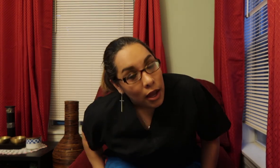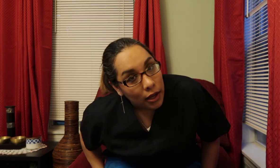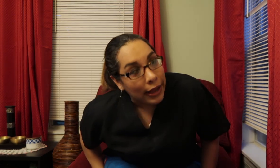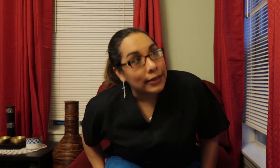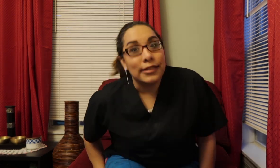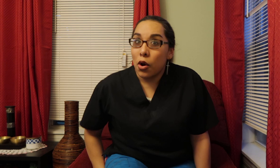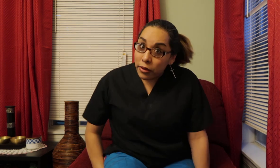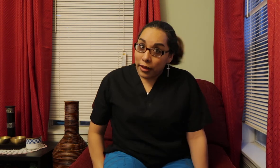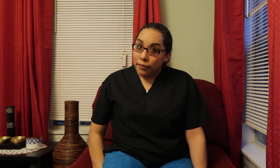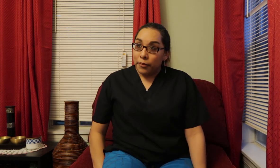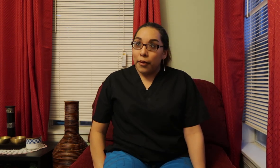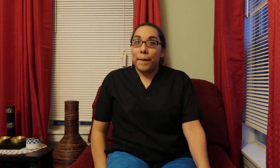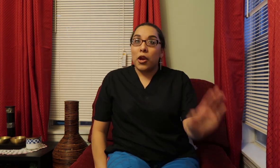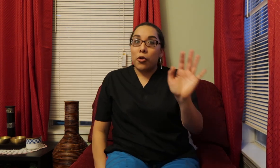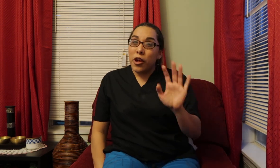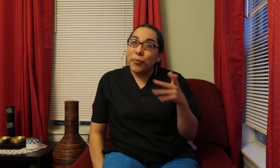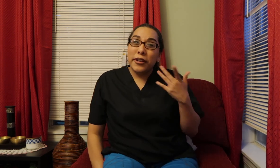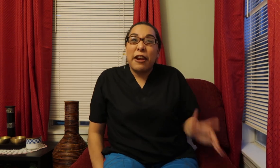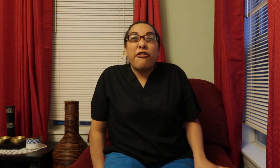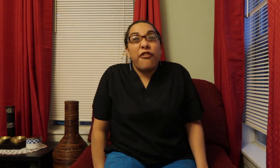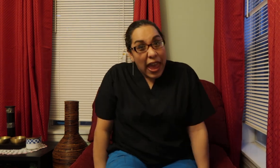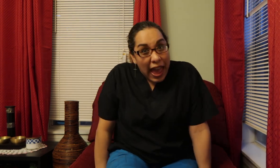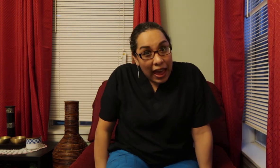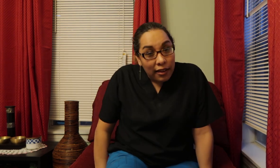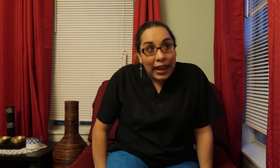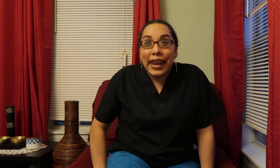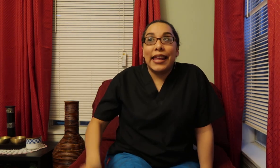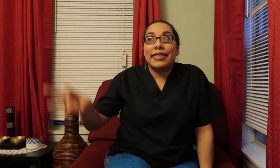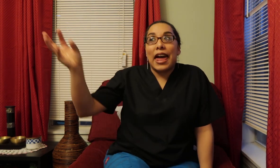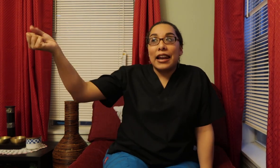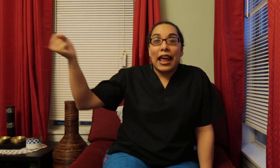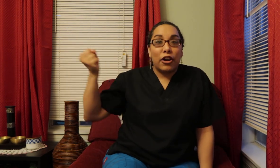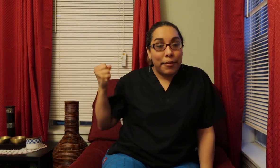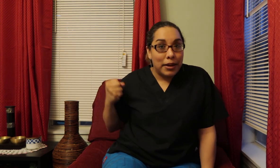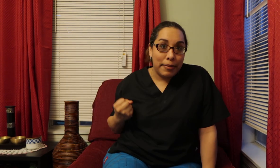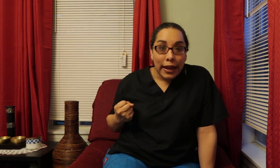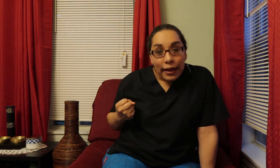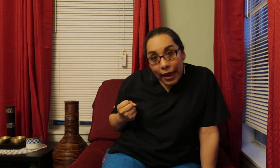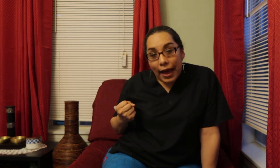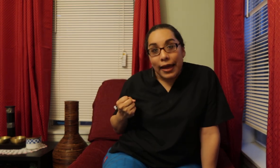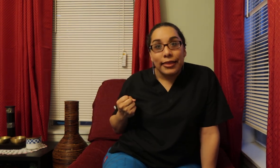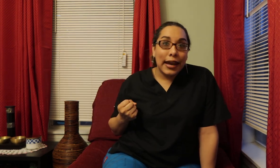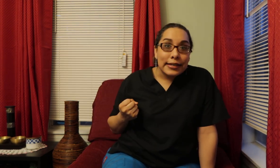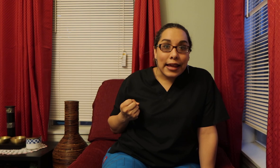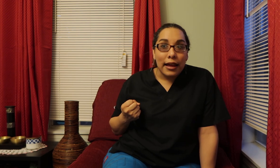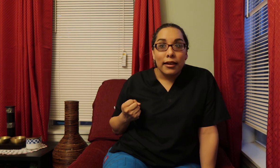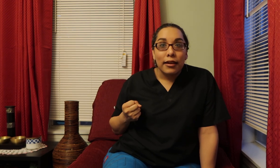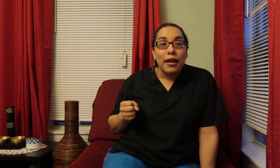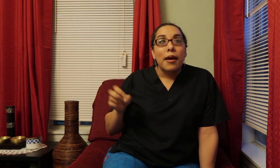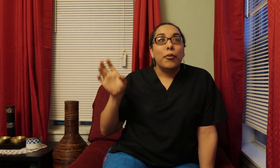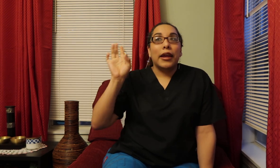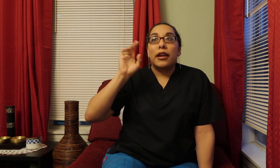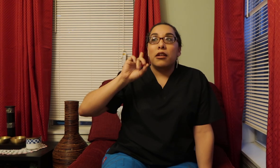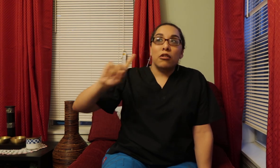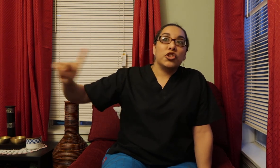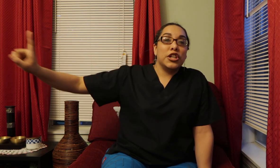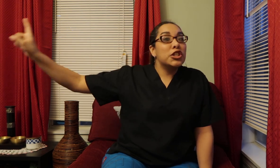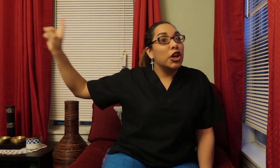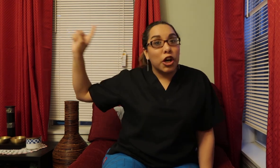And disown them Pero No es por ser fea Quiere quitarle al grandbaby A Teresa Porque you know She took